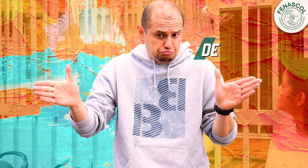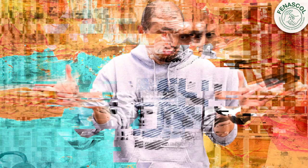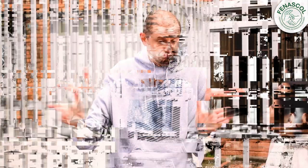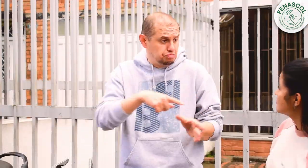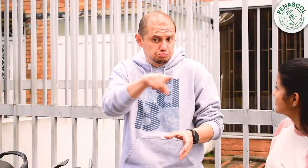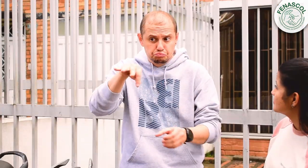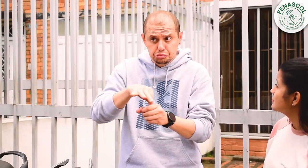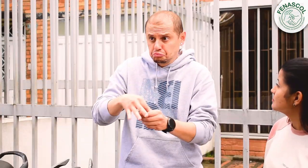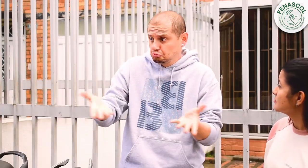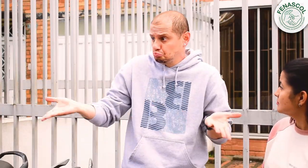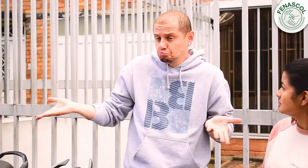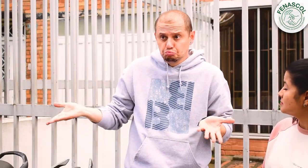¿Así que votemos?